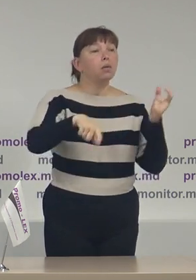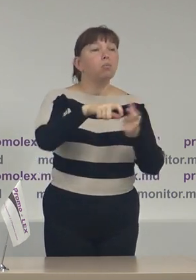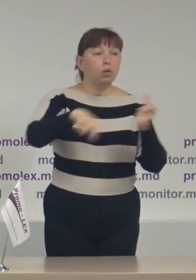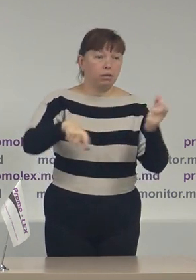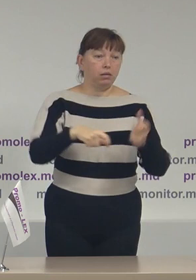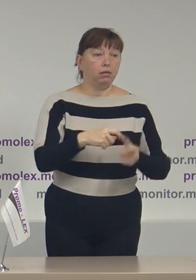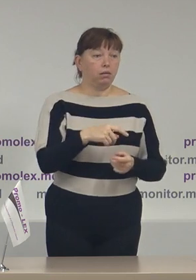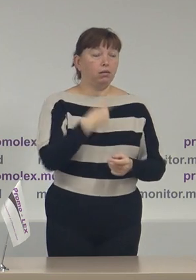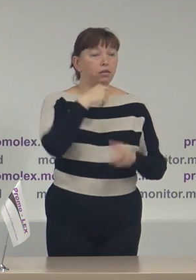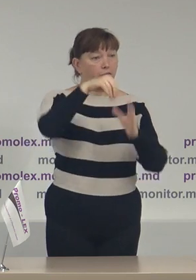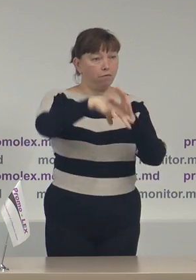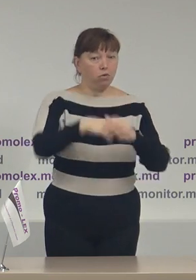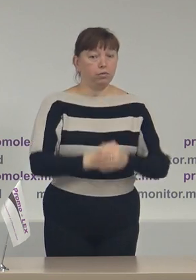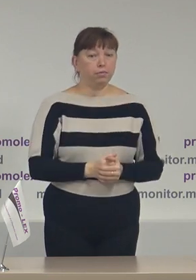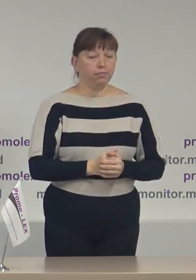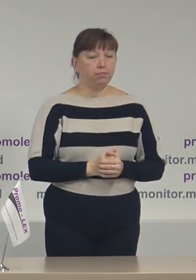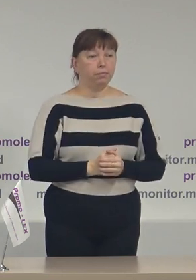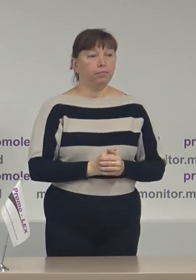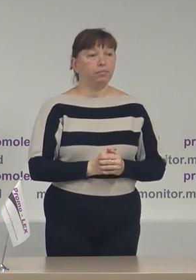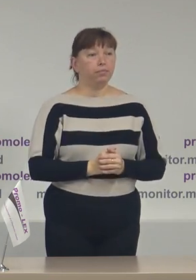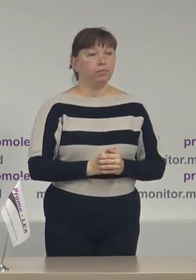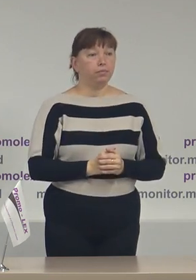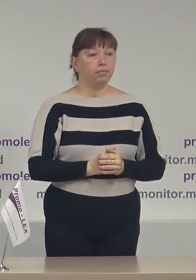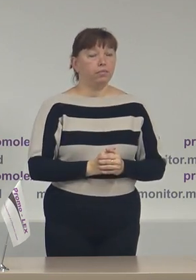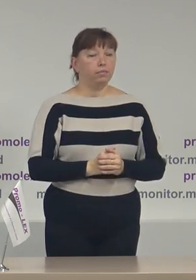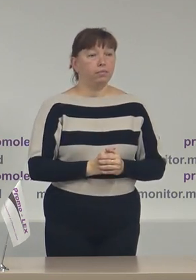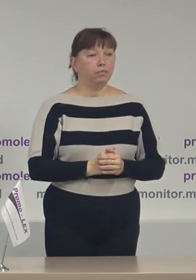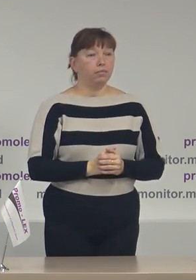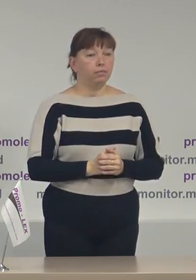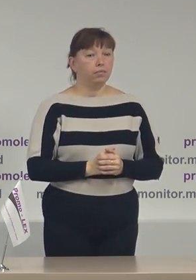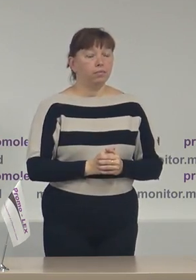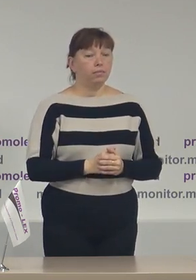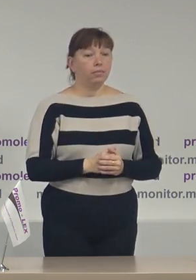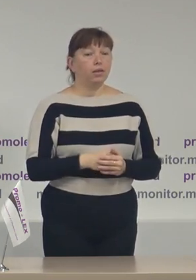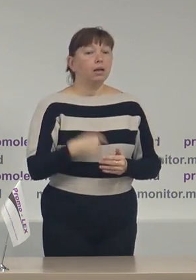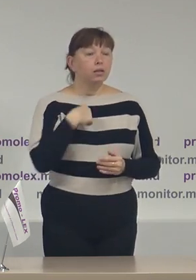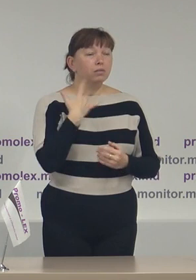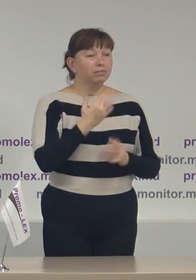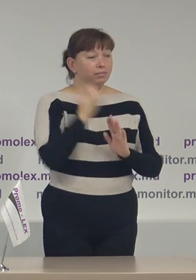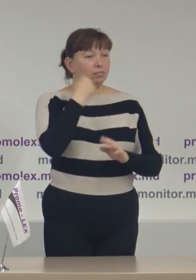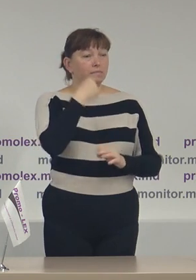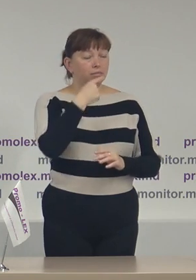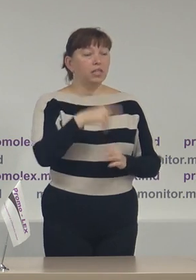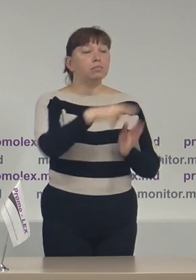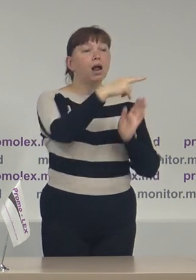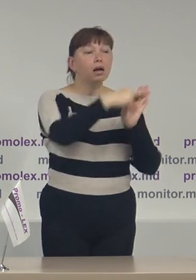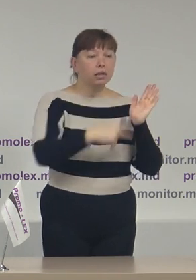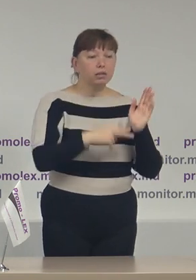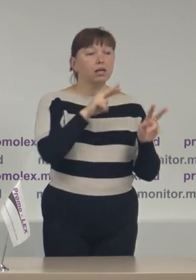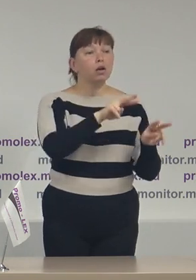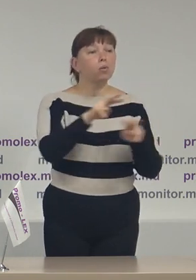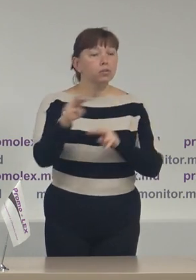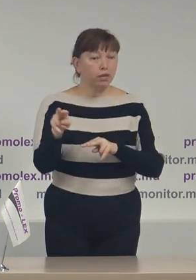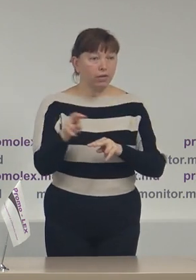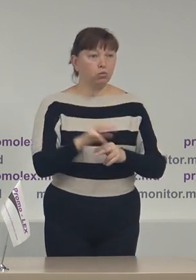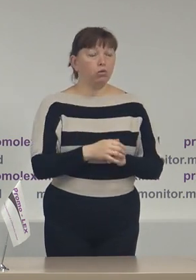de vot per unitate administrativ teritorială ziceam mai sus despre acreditare observatorilor de